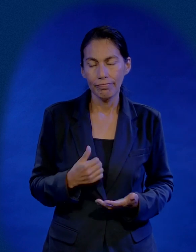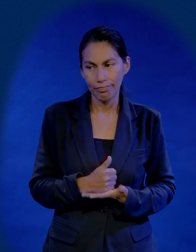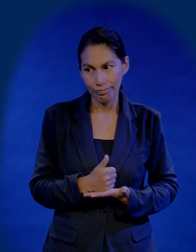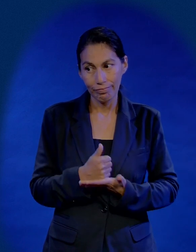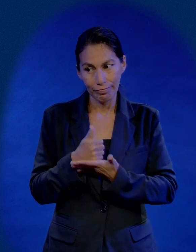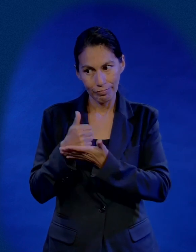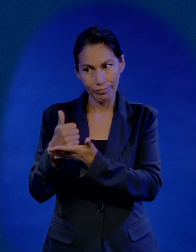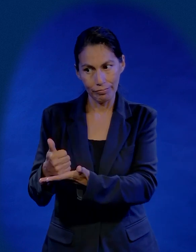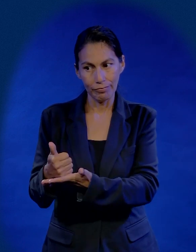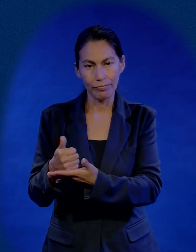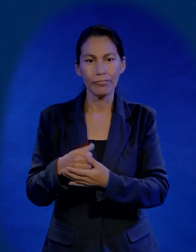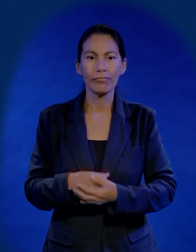te voy a ayudar.